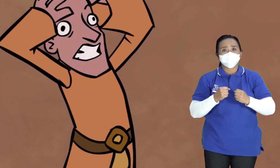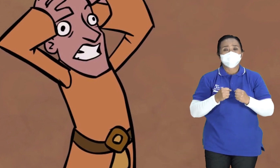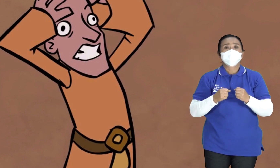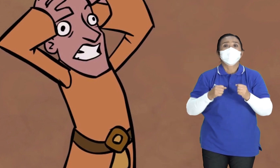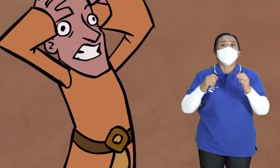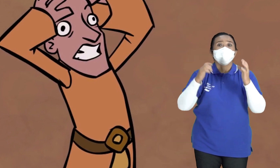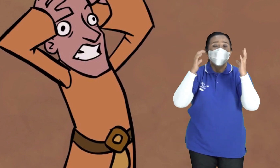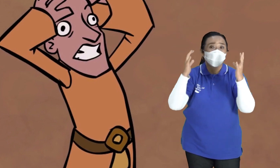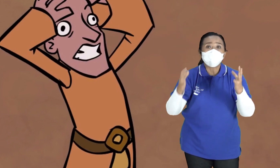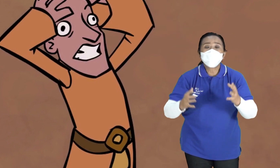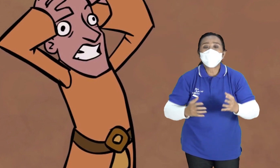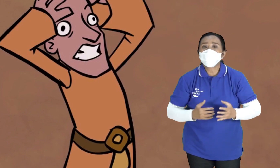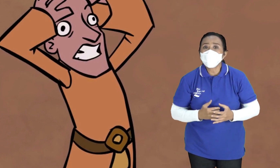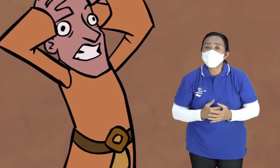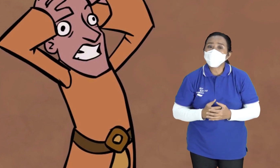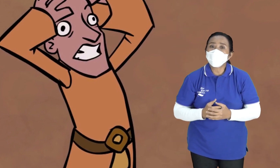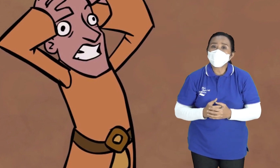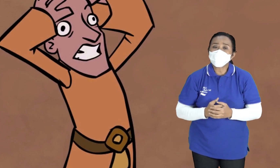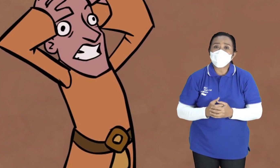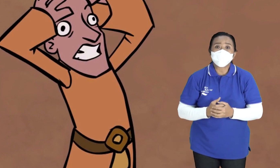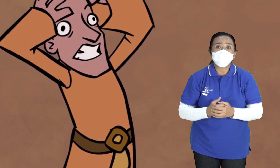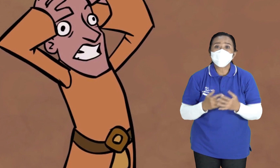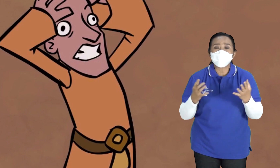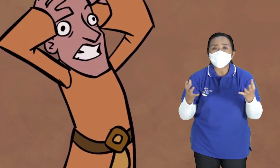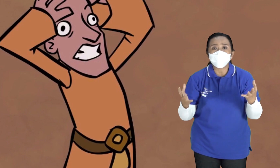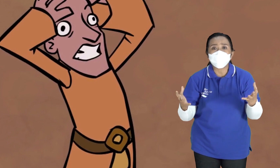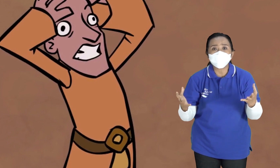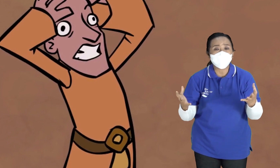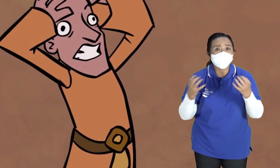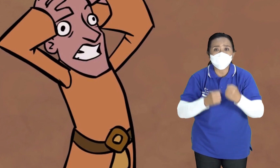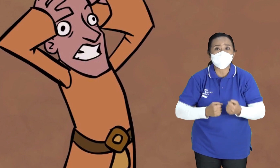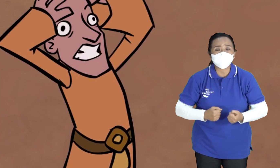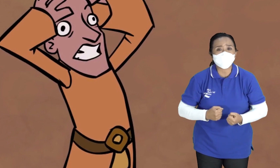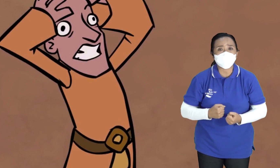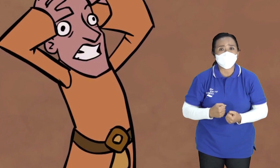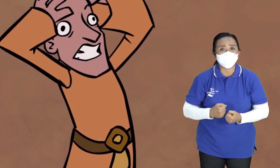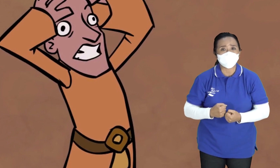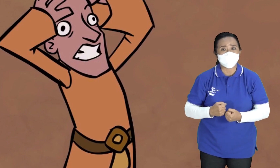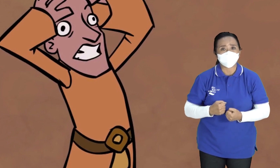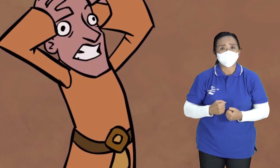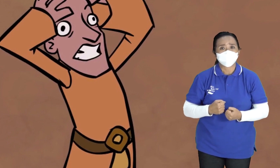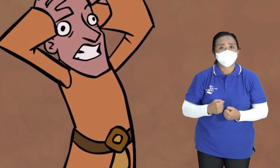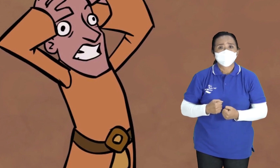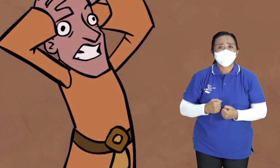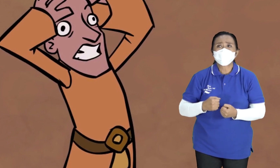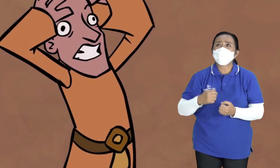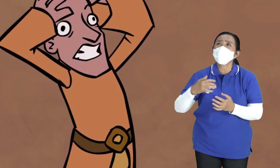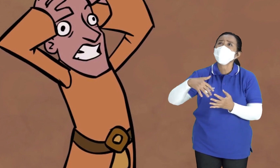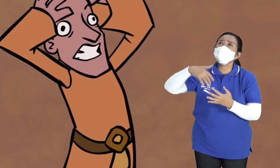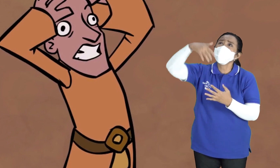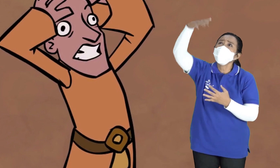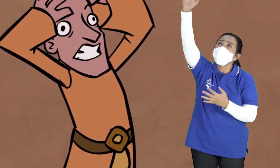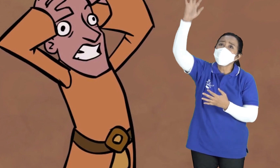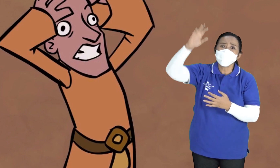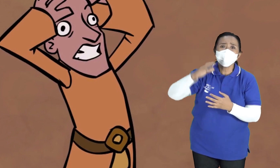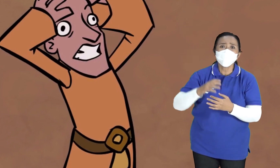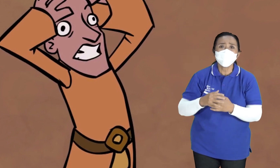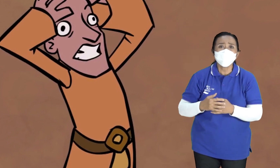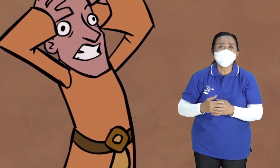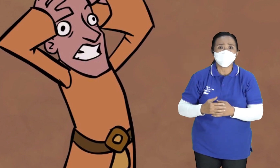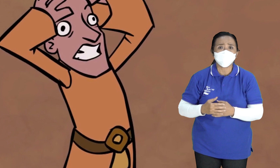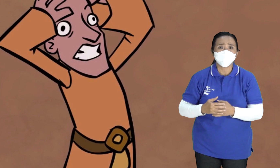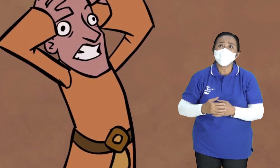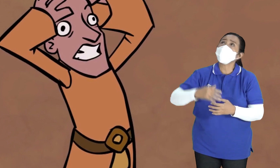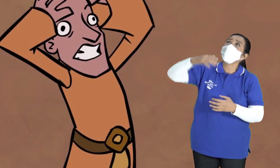Nabi Elia bagi Elisa adalah Bapak rohani yang sangat disayanginya Sekarang dia ditinggalkan